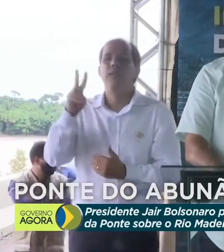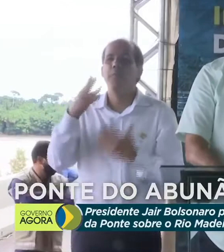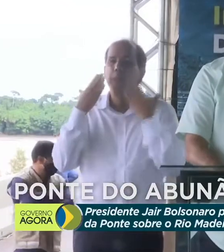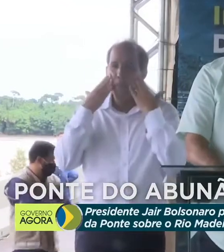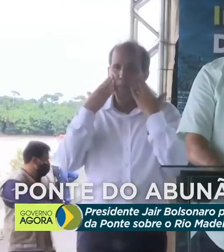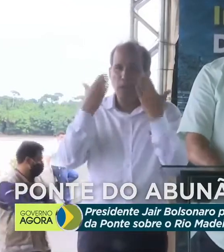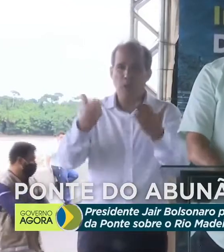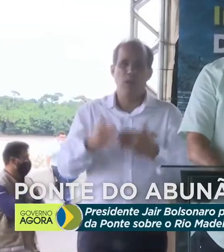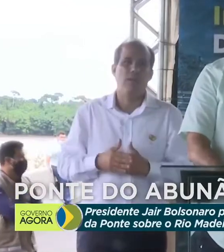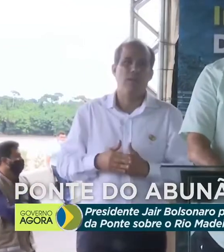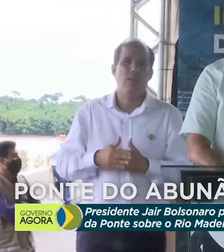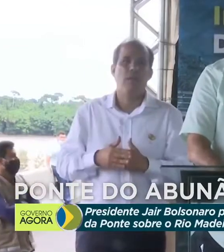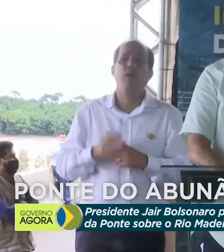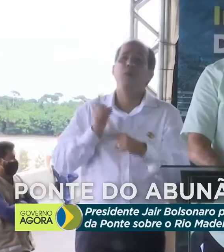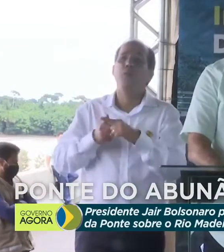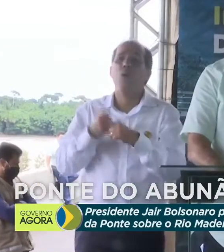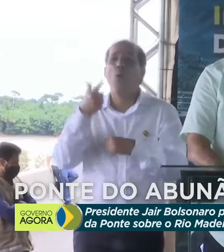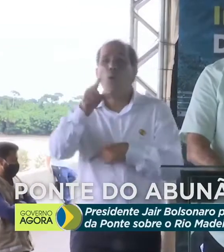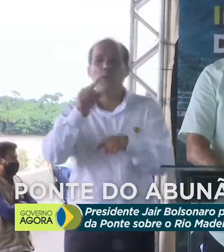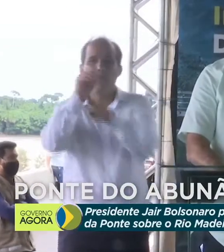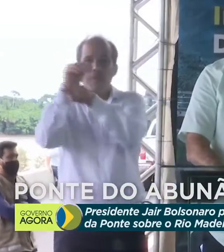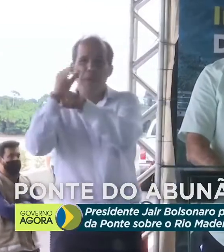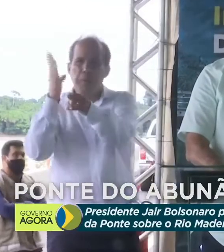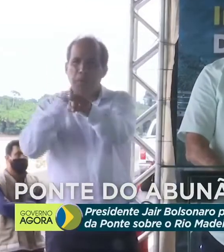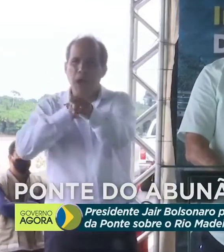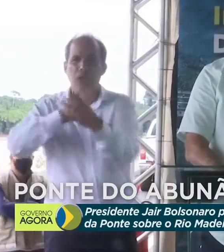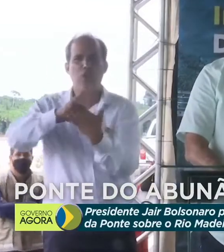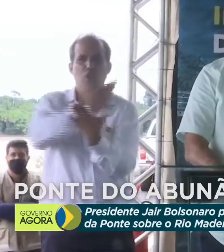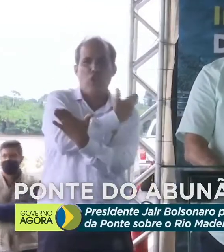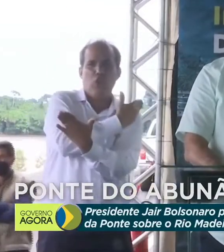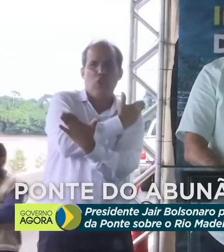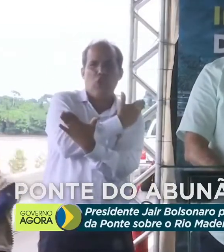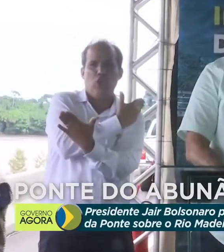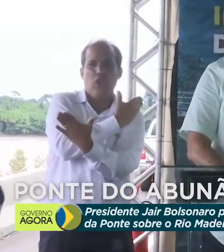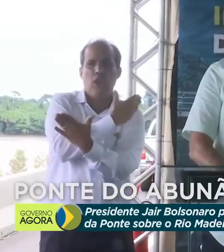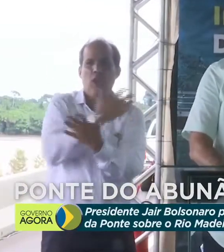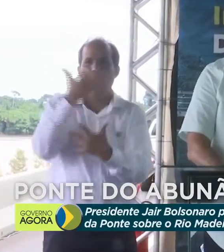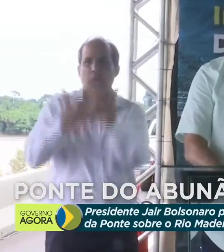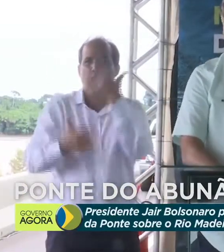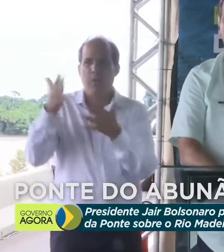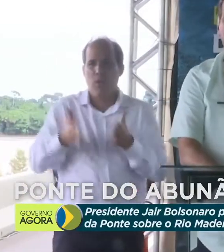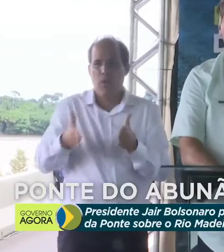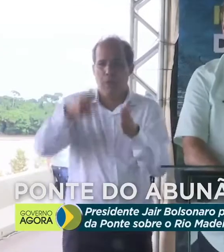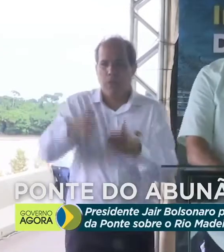para que as más deixem de estar à frente do destino do Brasil.